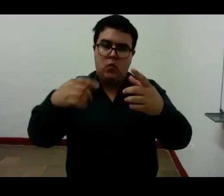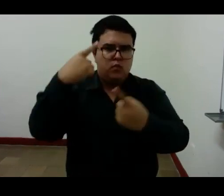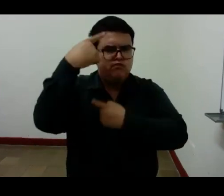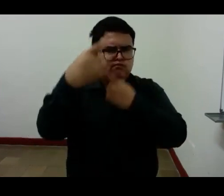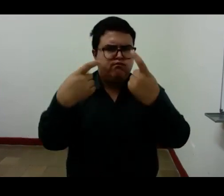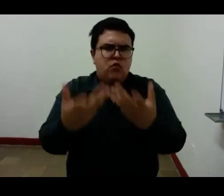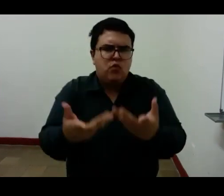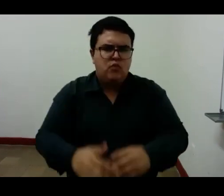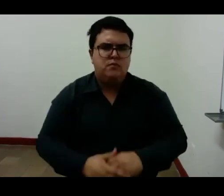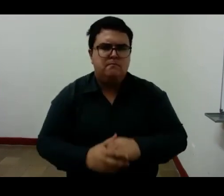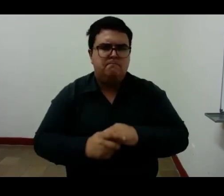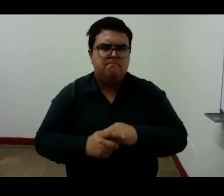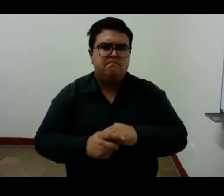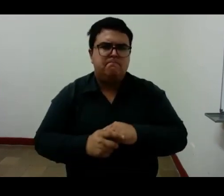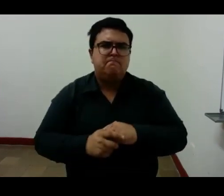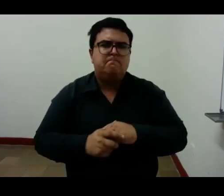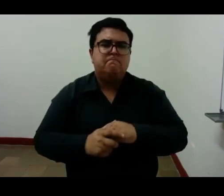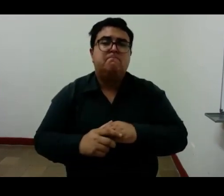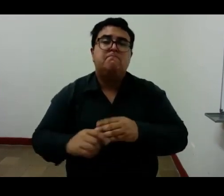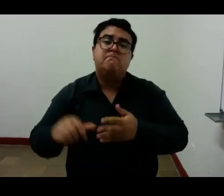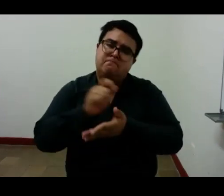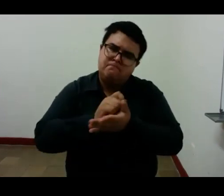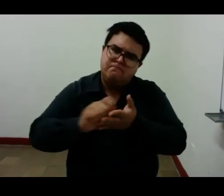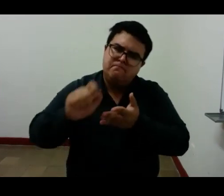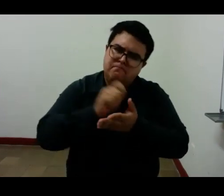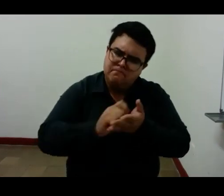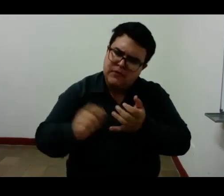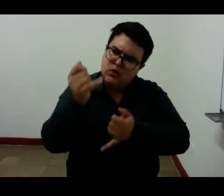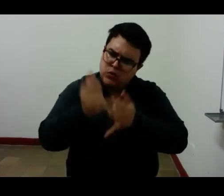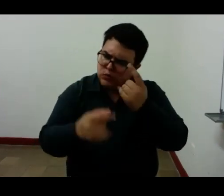otro escritor de la metamorfosis